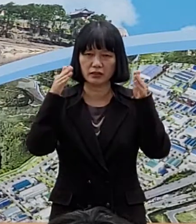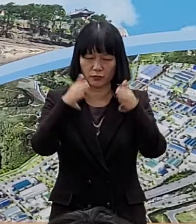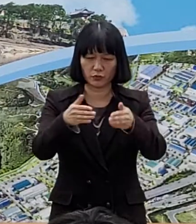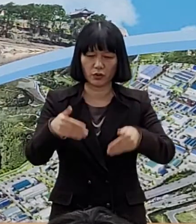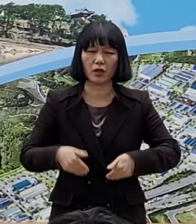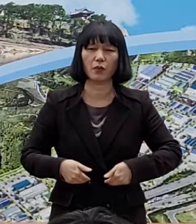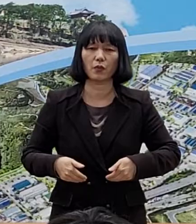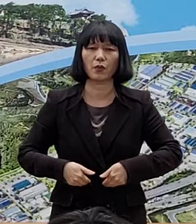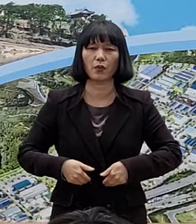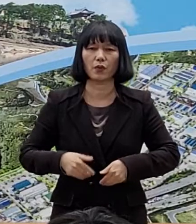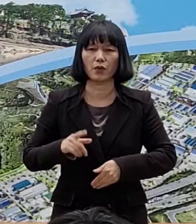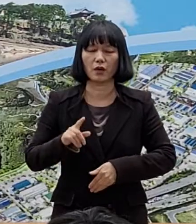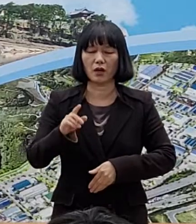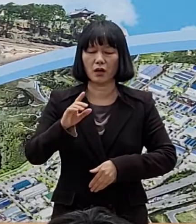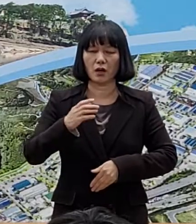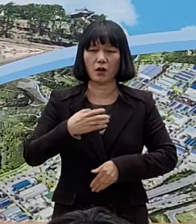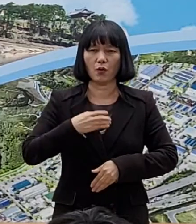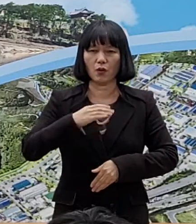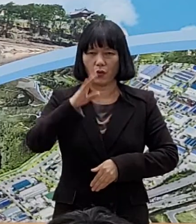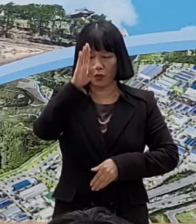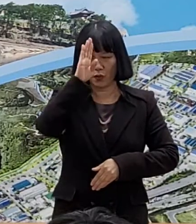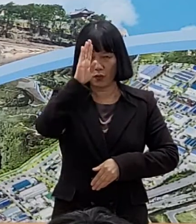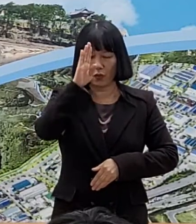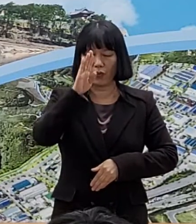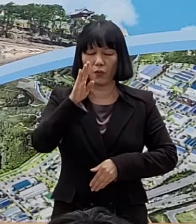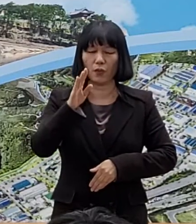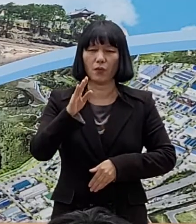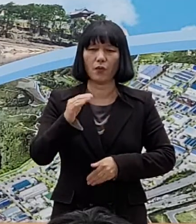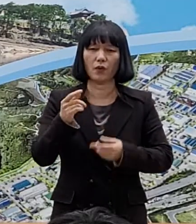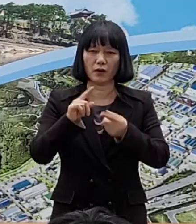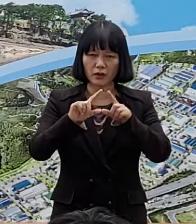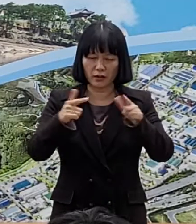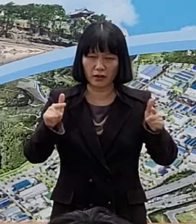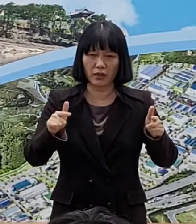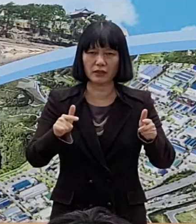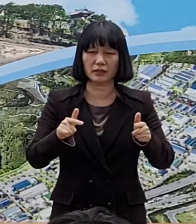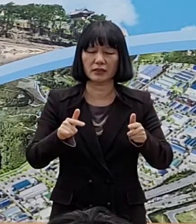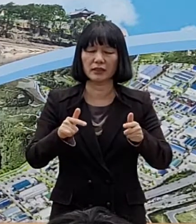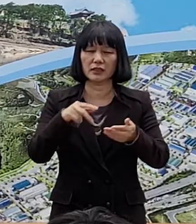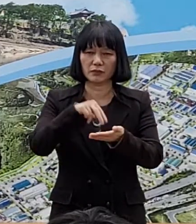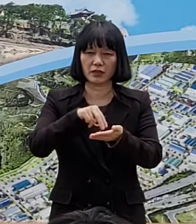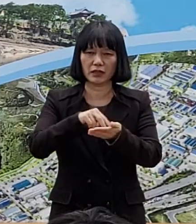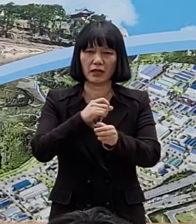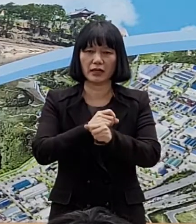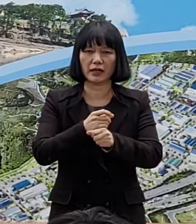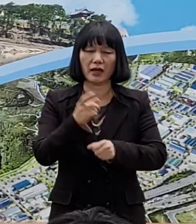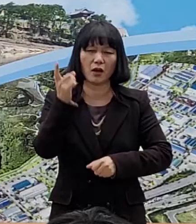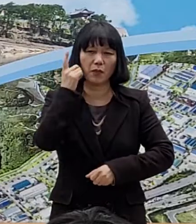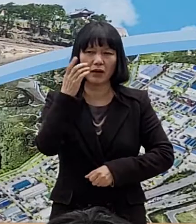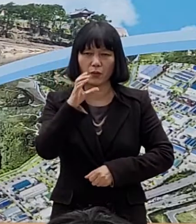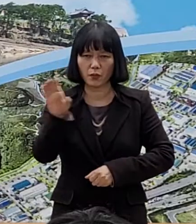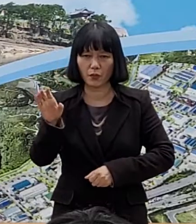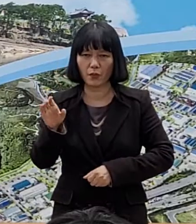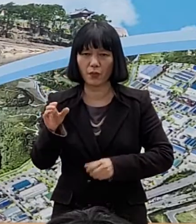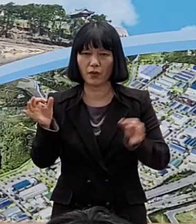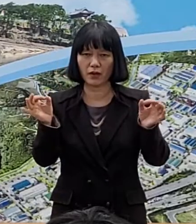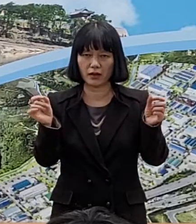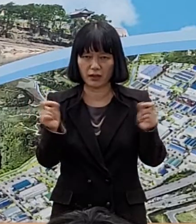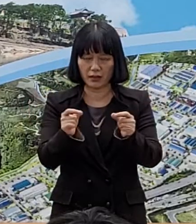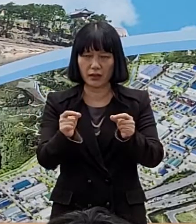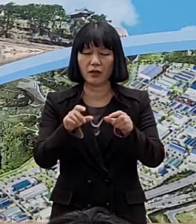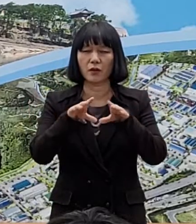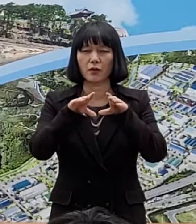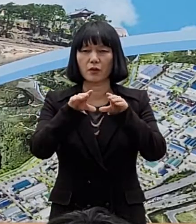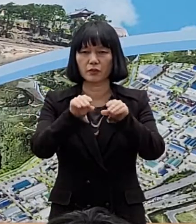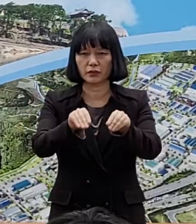고위험군 중심의 자율 방역조치 전환 등을 고려하여 방역패스 잠정 중단을